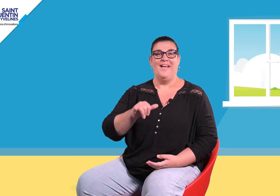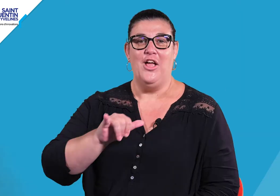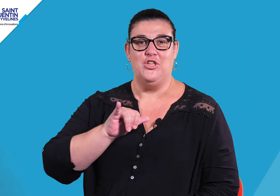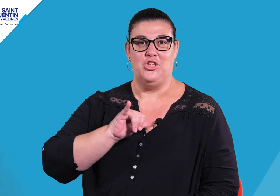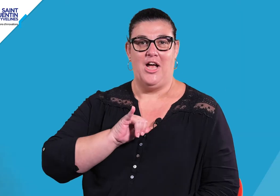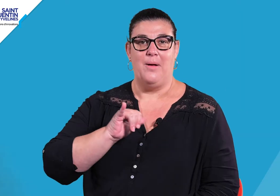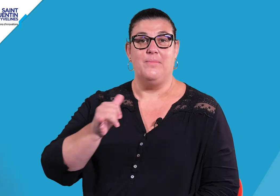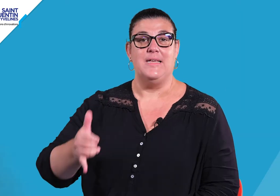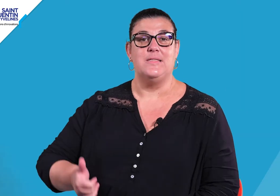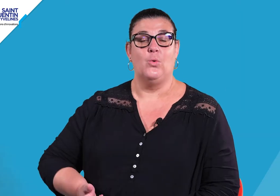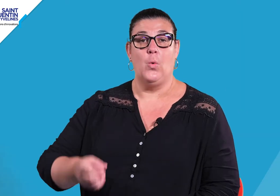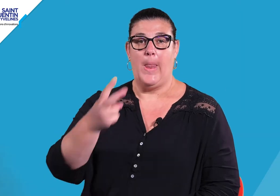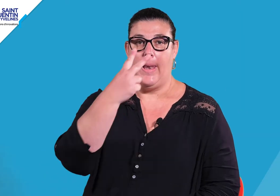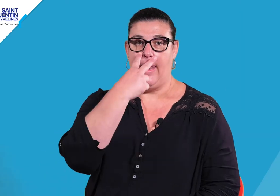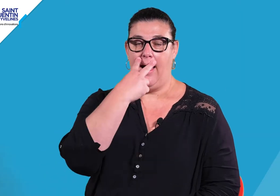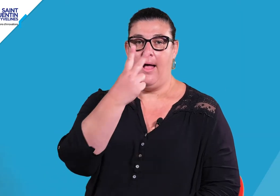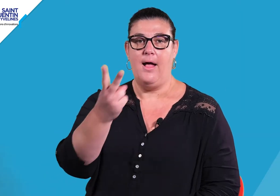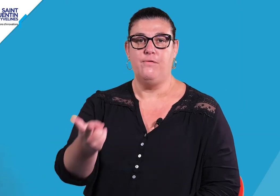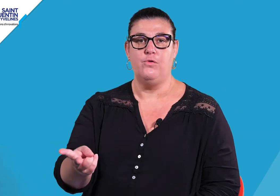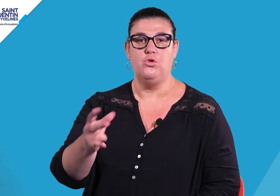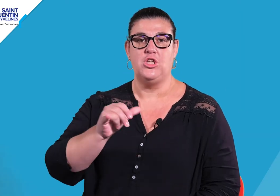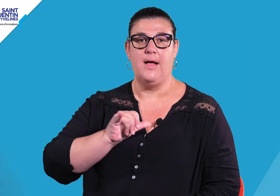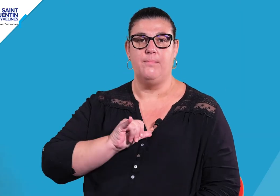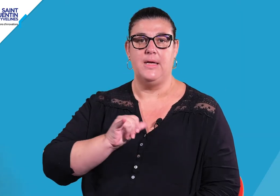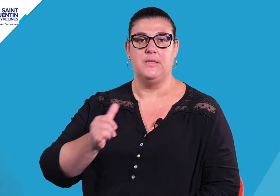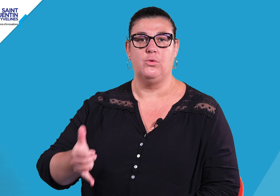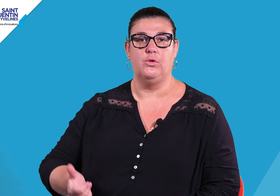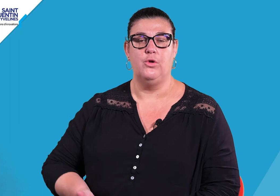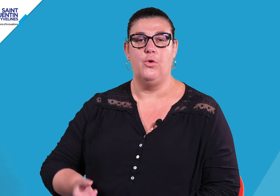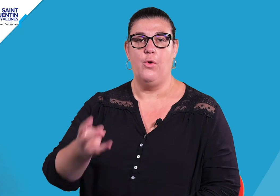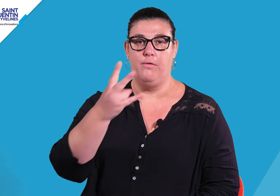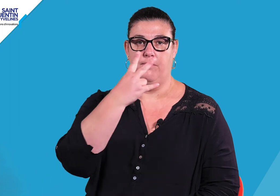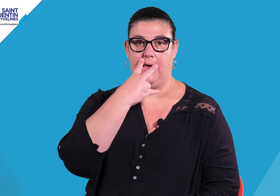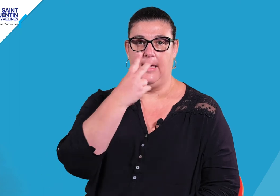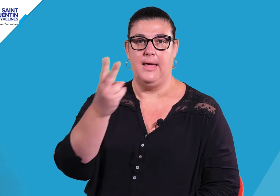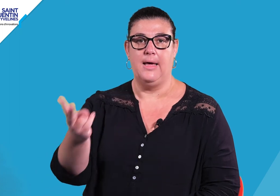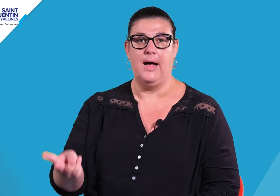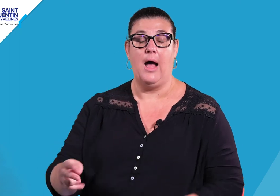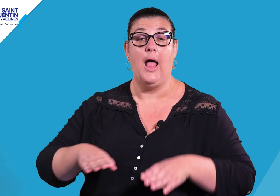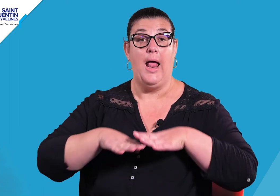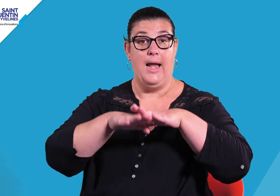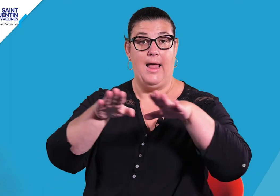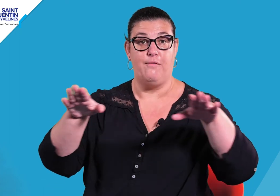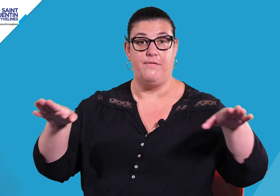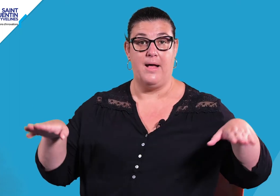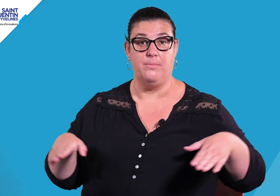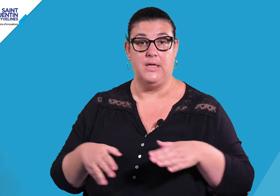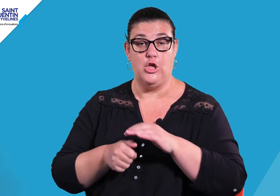Jamais on n'a vu, jamais on ne verra La famille